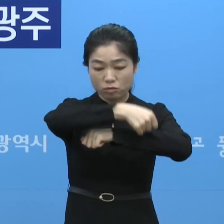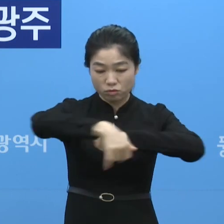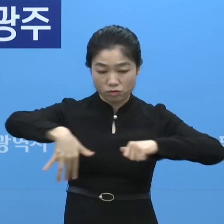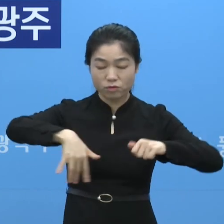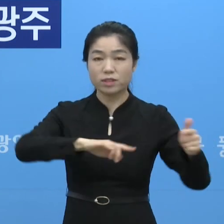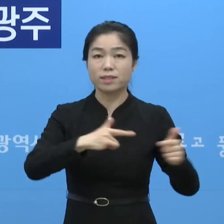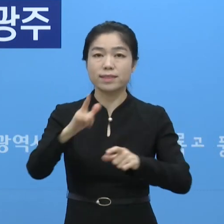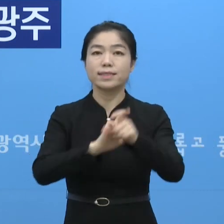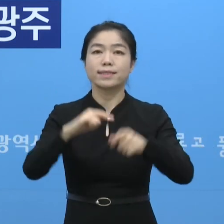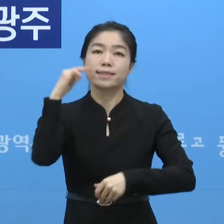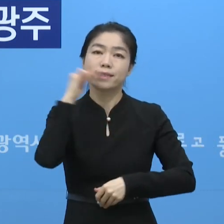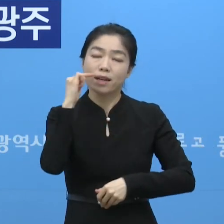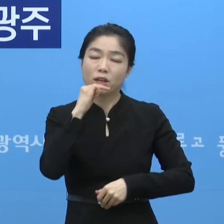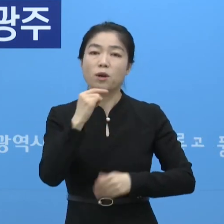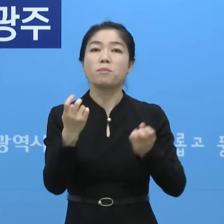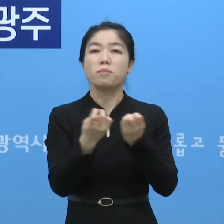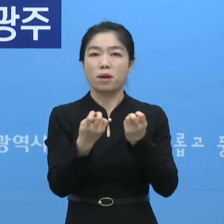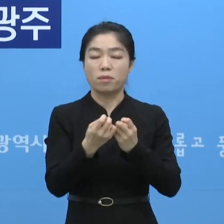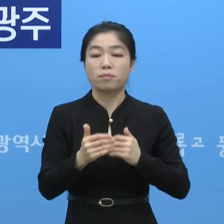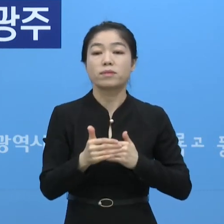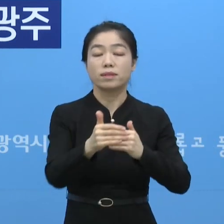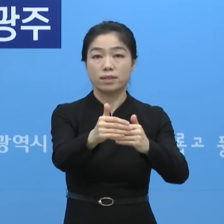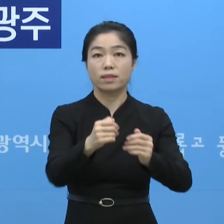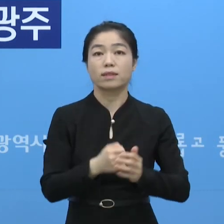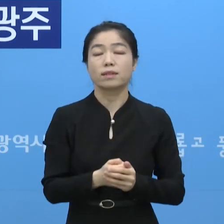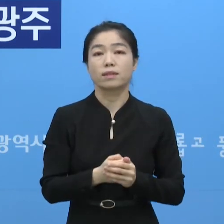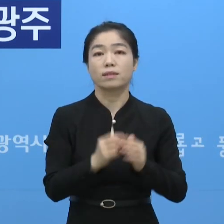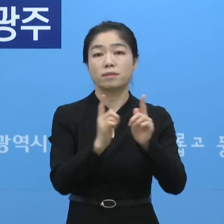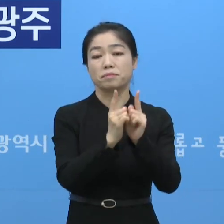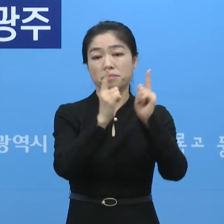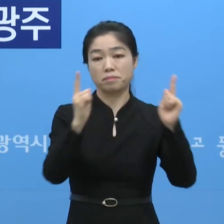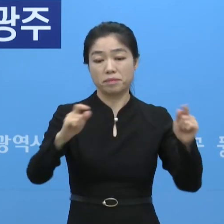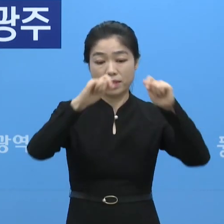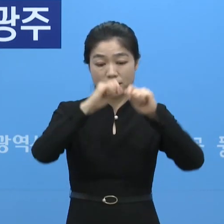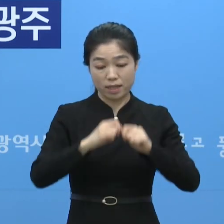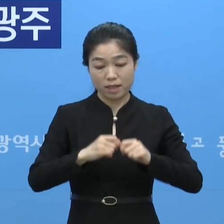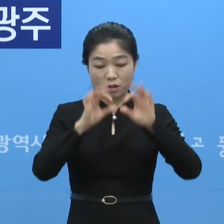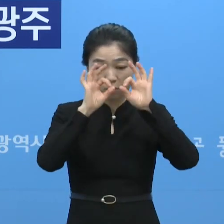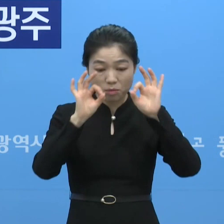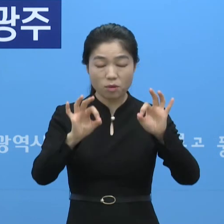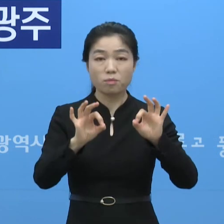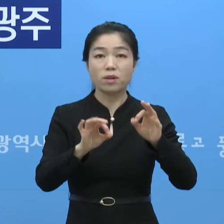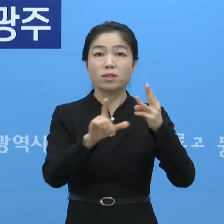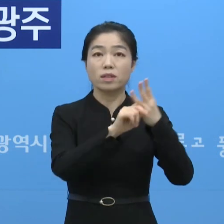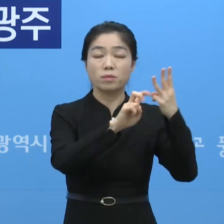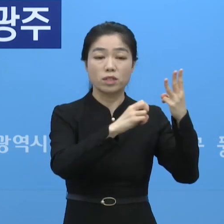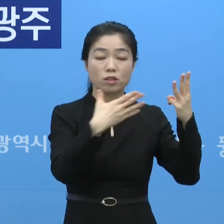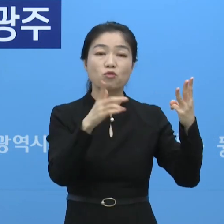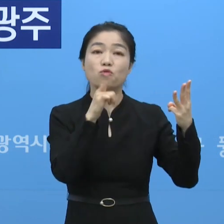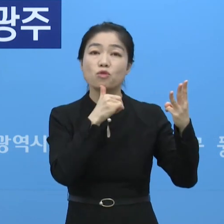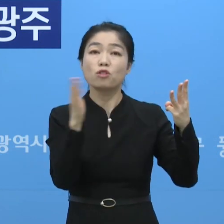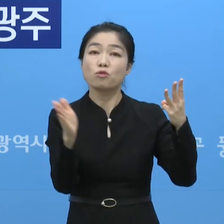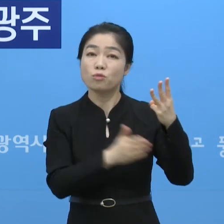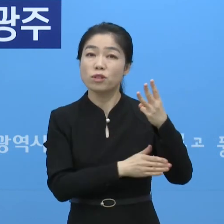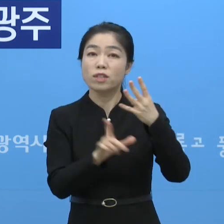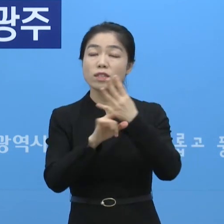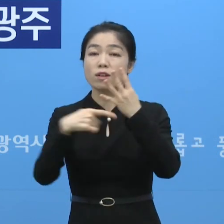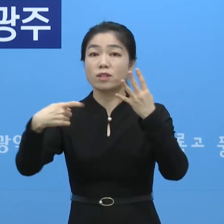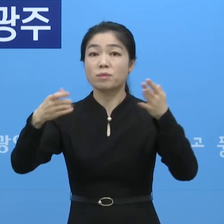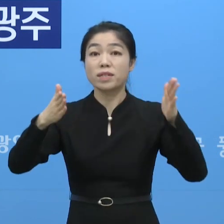강화하는 방향으로 진행이 됐습니다. 그래서 거리두기 세부 내용을 보면 3월 29일 월요일부터 4월